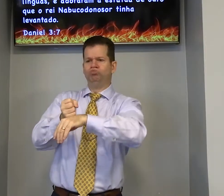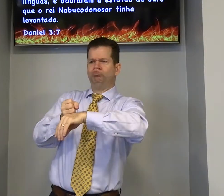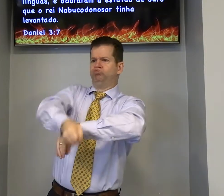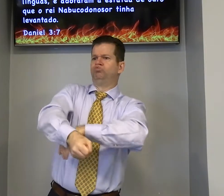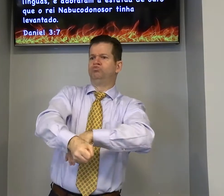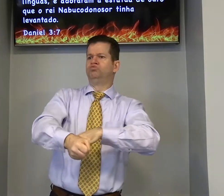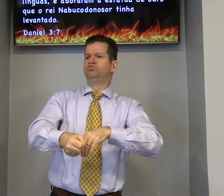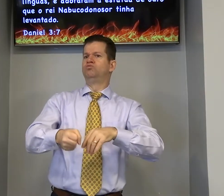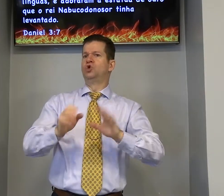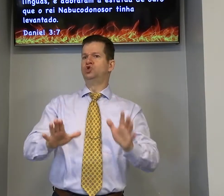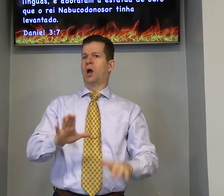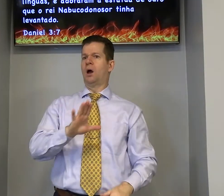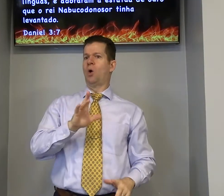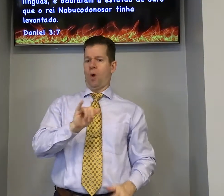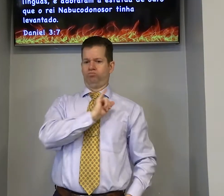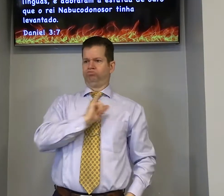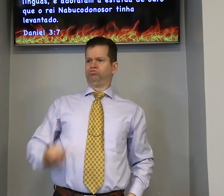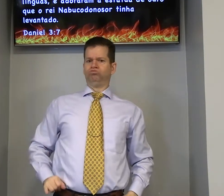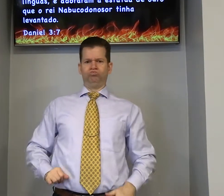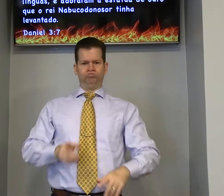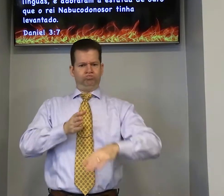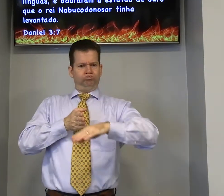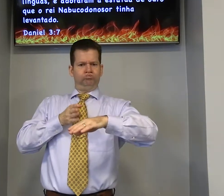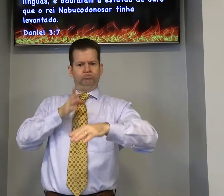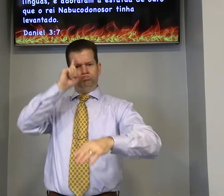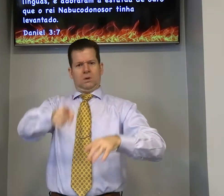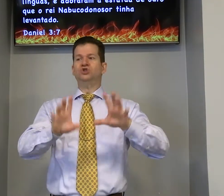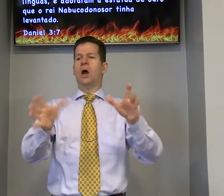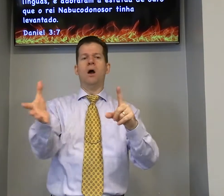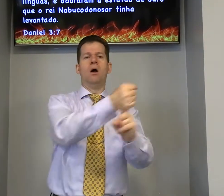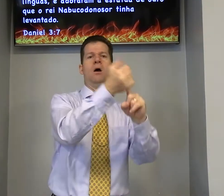era imperador e ele